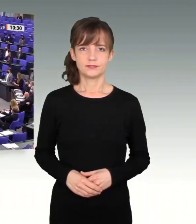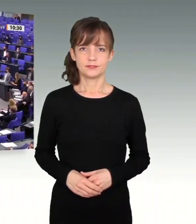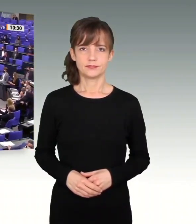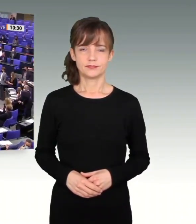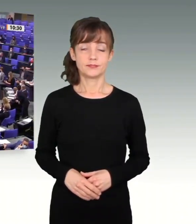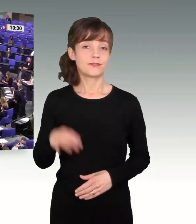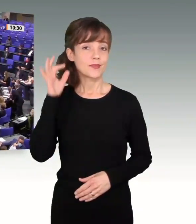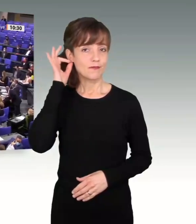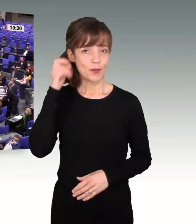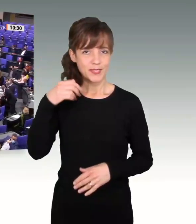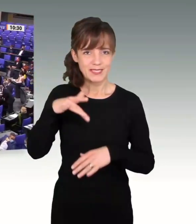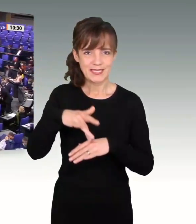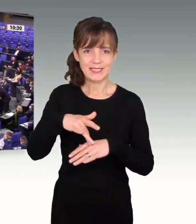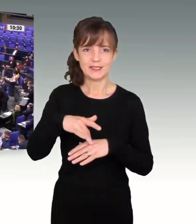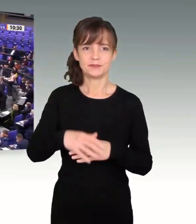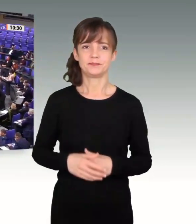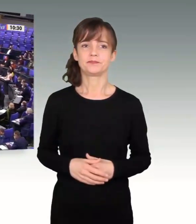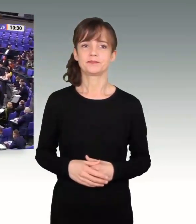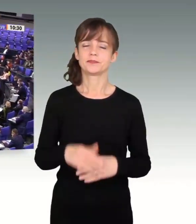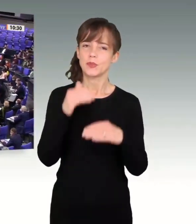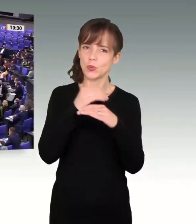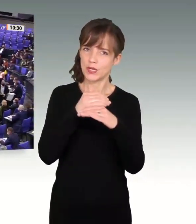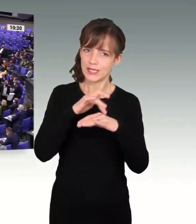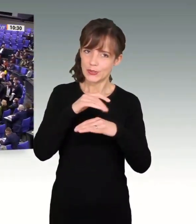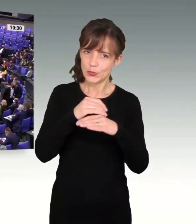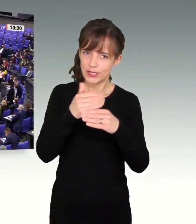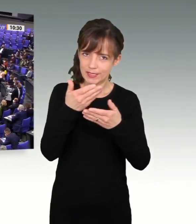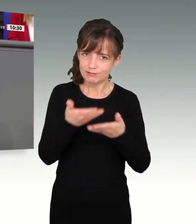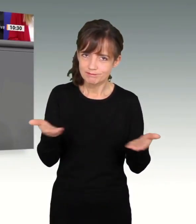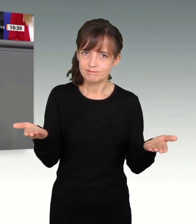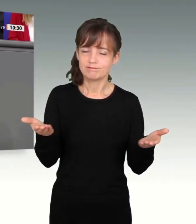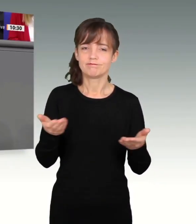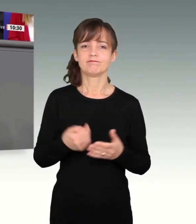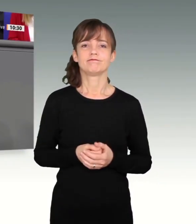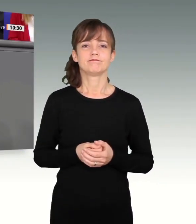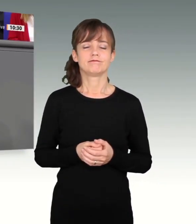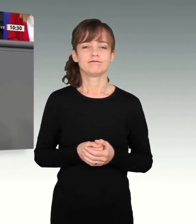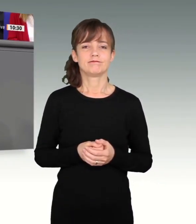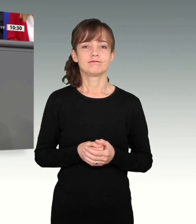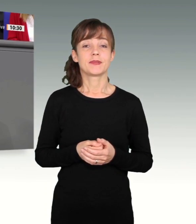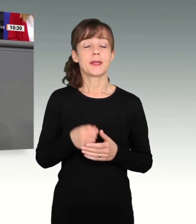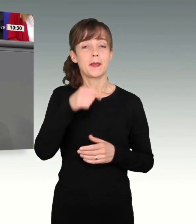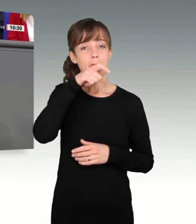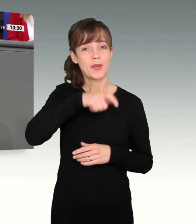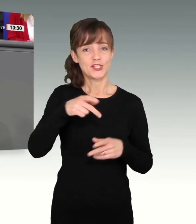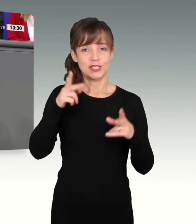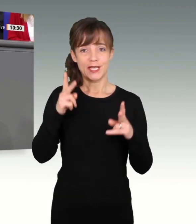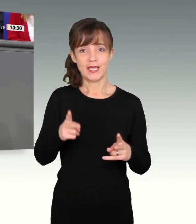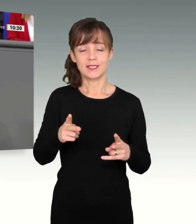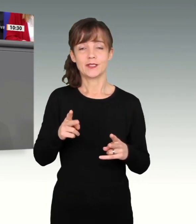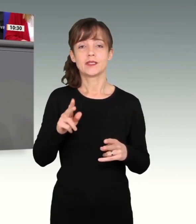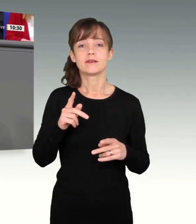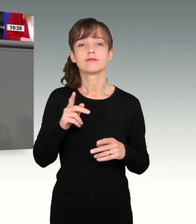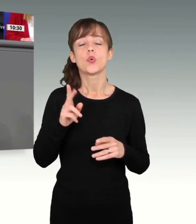Frau Präsidentin! Verehrte Kolleginnen und Kollegen! Verehrte Damen und Herren! Menschenrechte sind unteilbar,